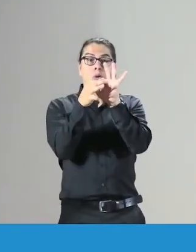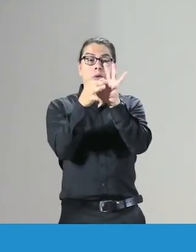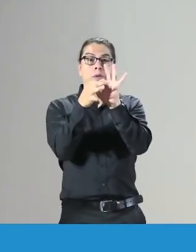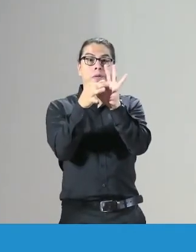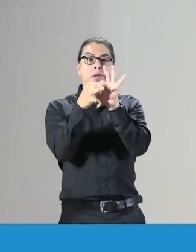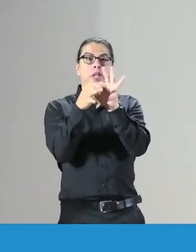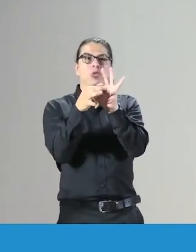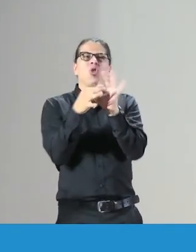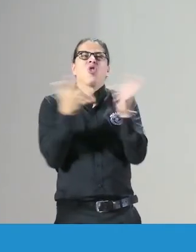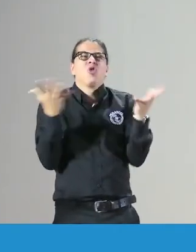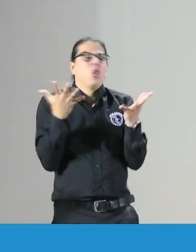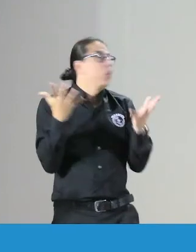desde Benascol